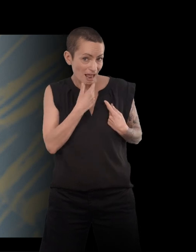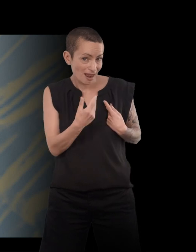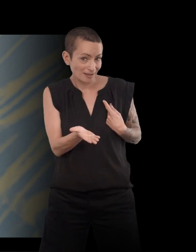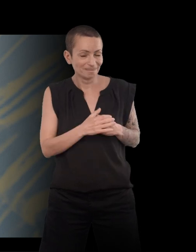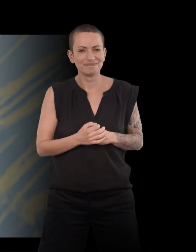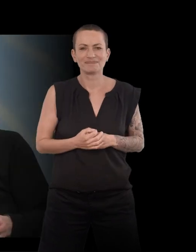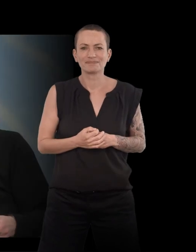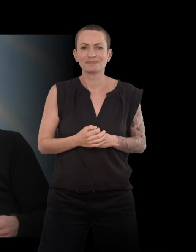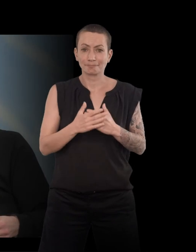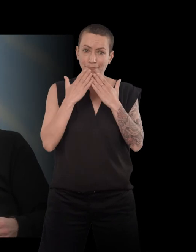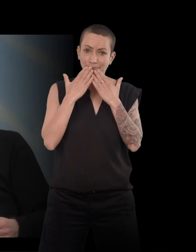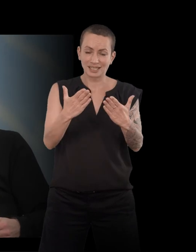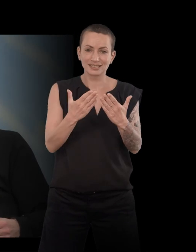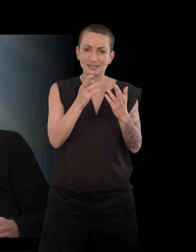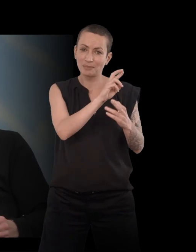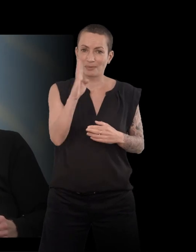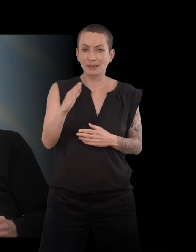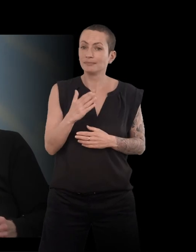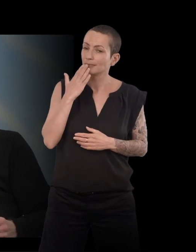Merci beaucoup, Robert Bauer. Merci à vous. Merci à vous. Merci.